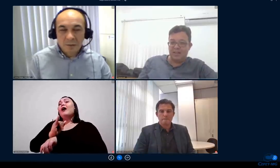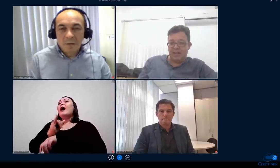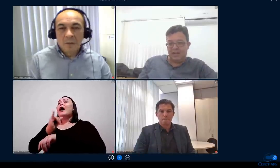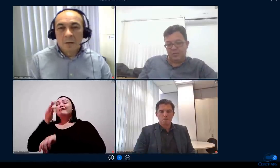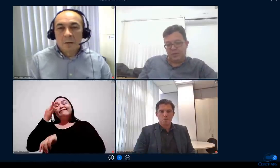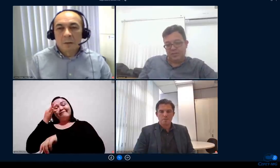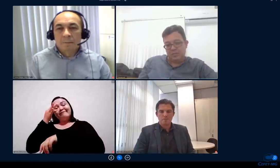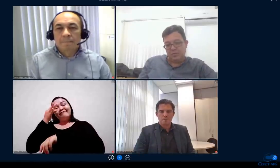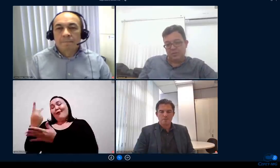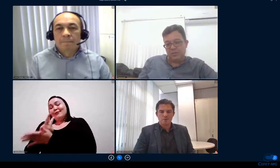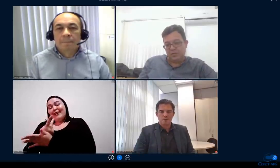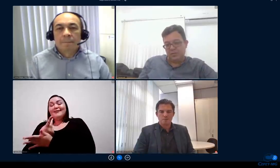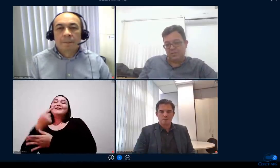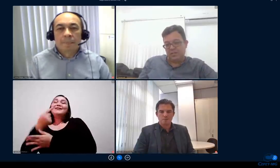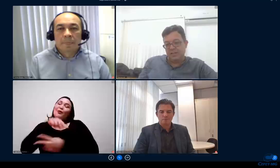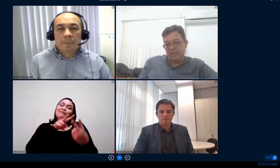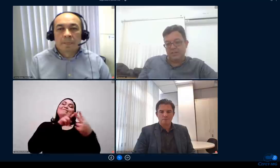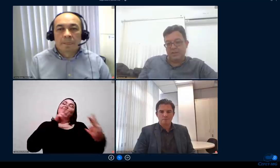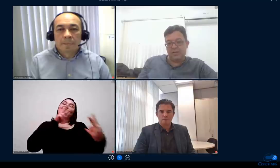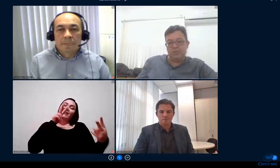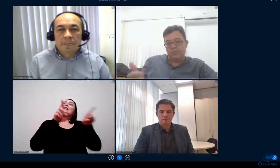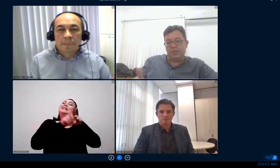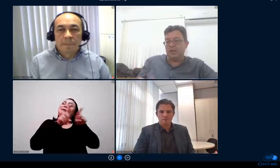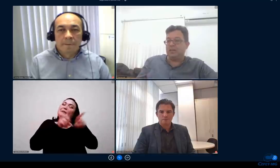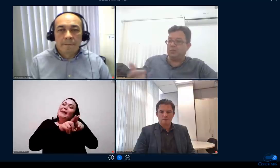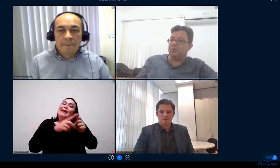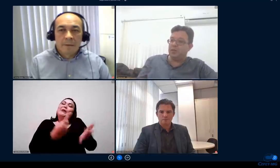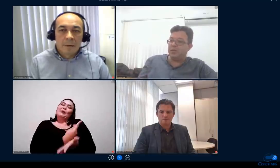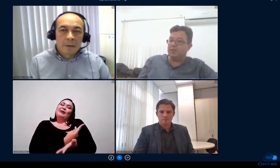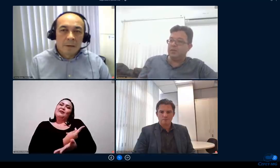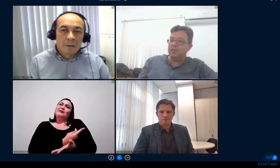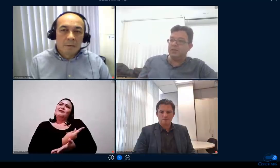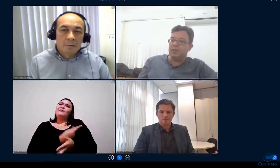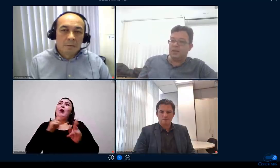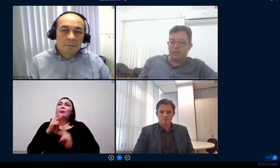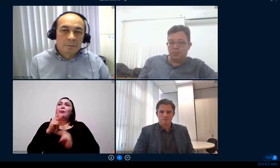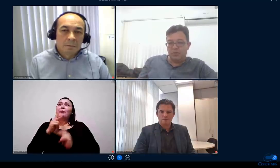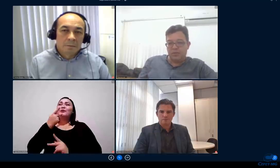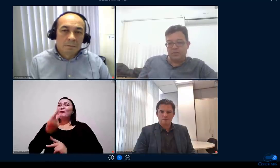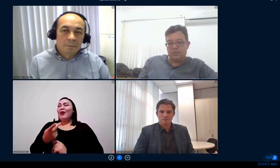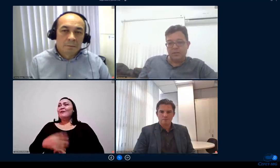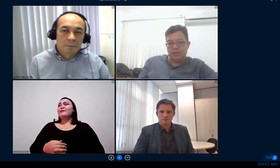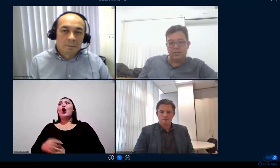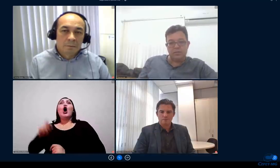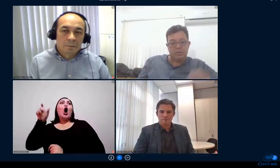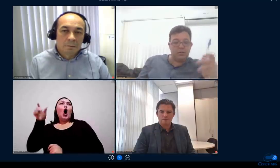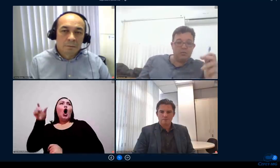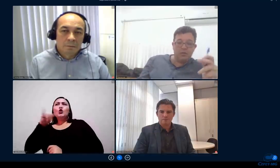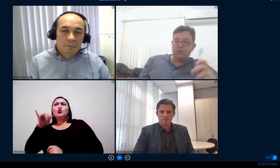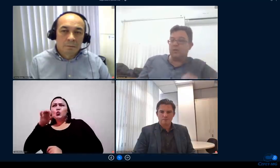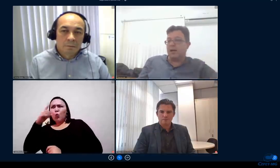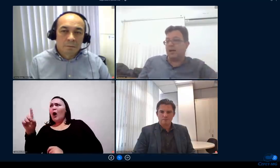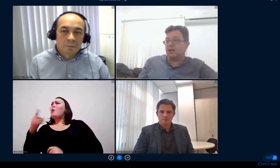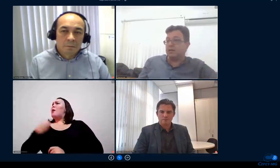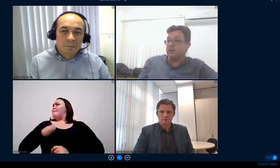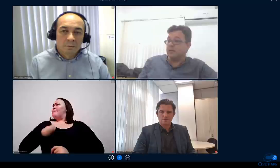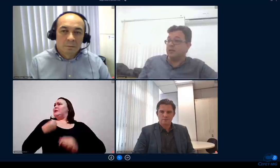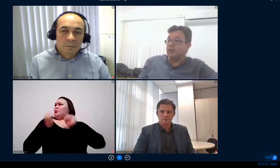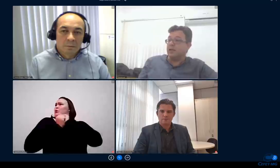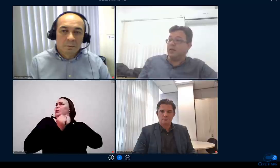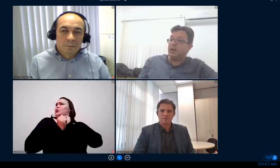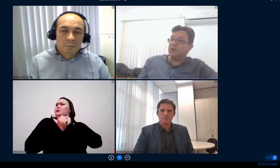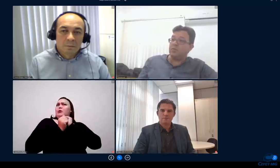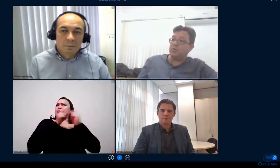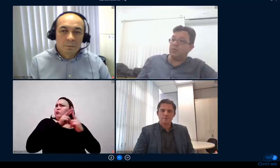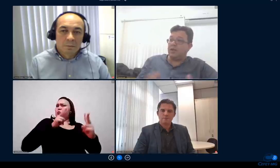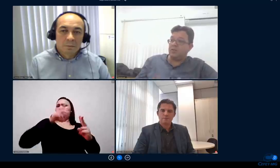então há relatos por exemplo de professores que olha o fulano o João está 100% comigo mas comigo não está né